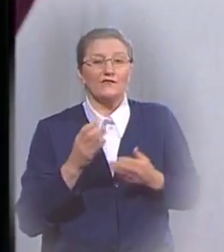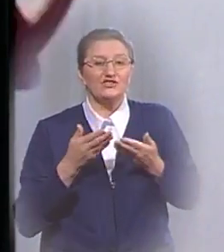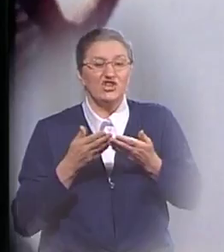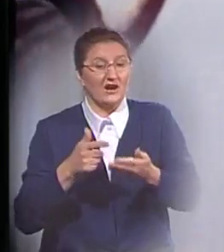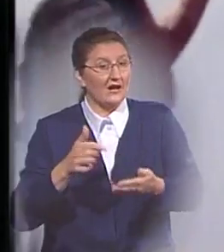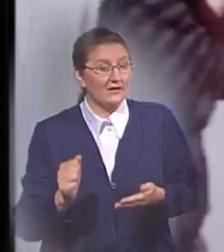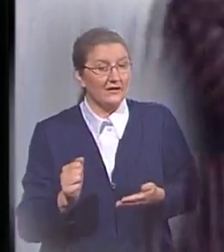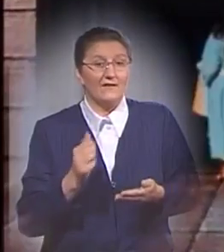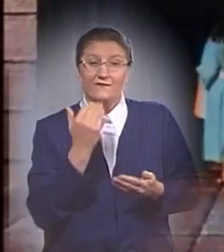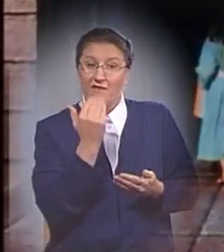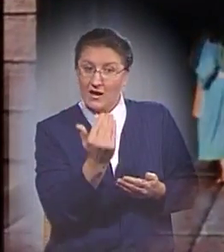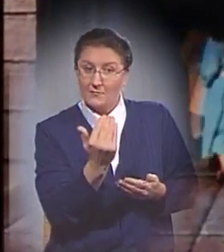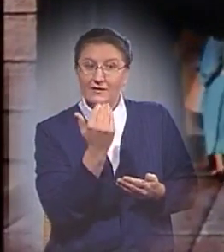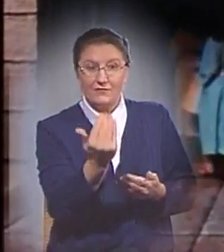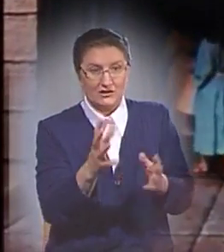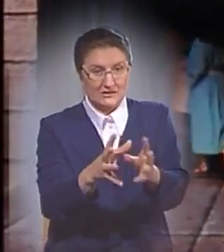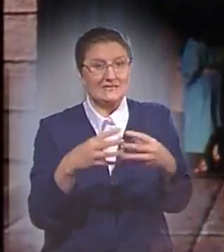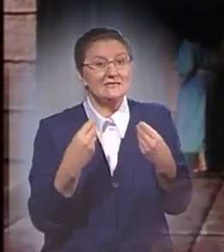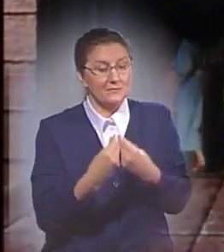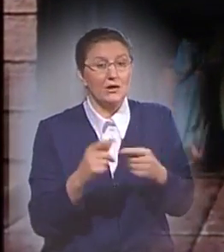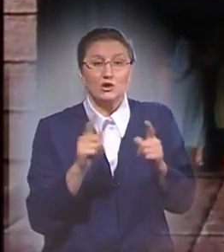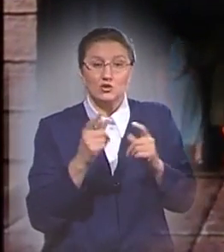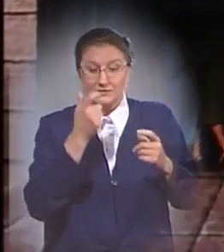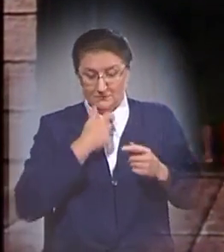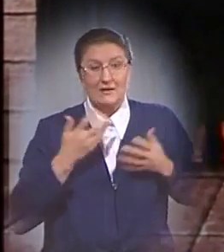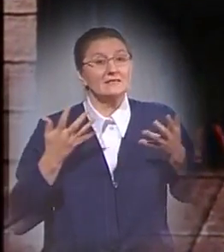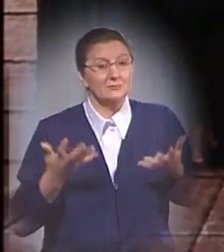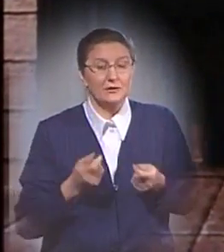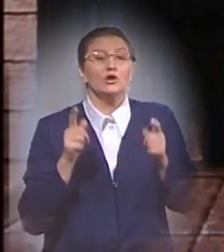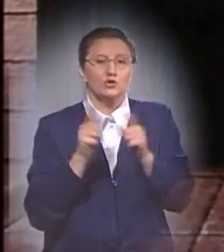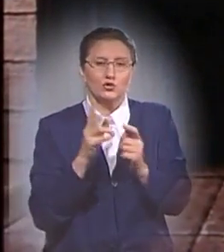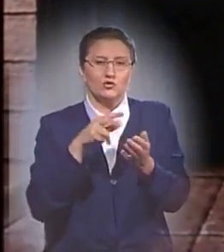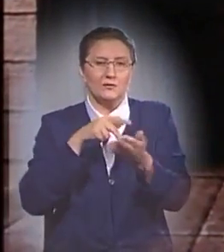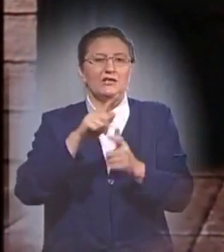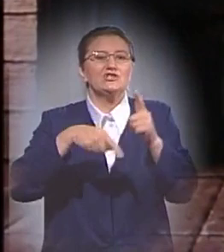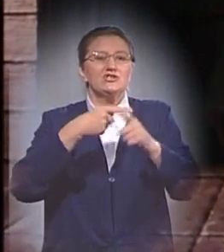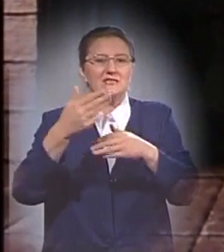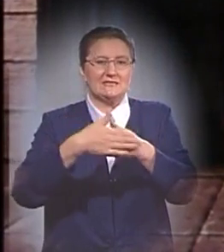и вашей семье чтобы спастись тоже надо пройти через дверь спасения.